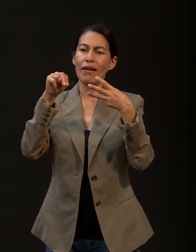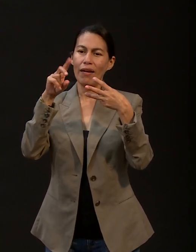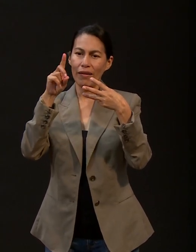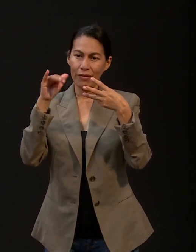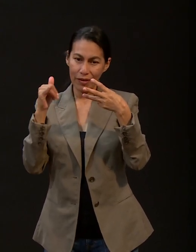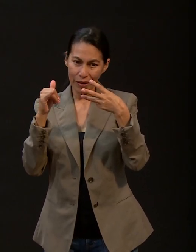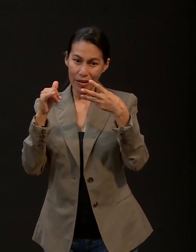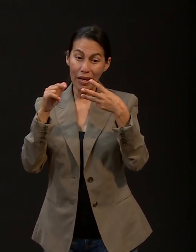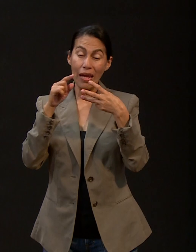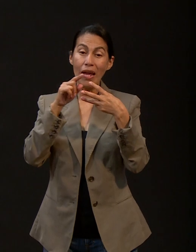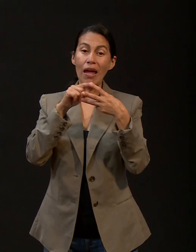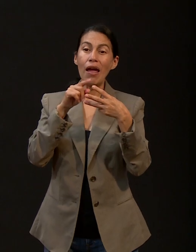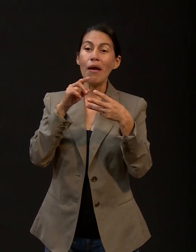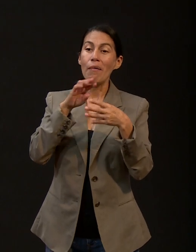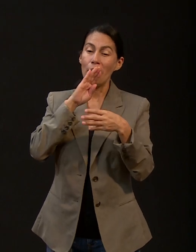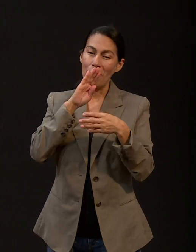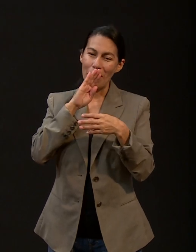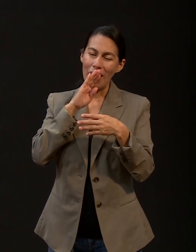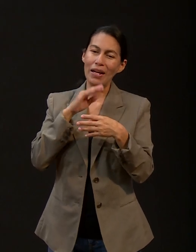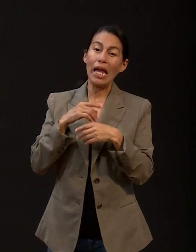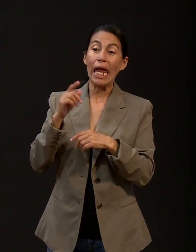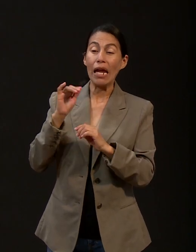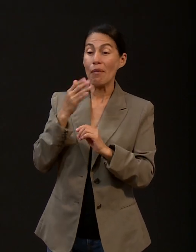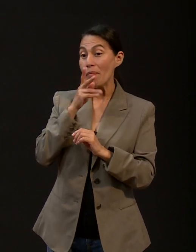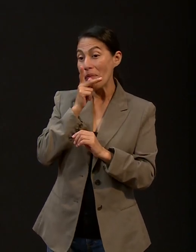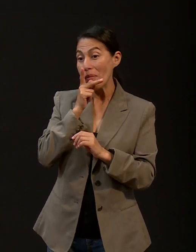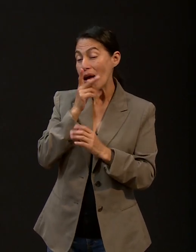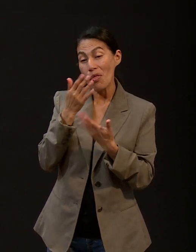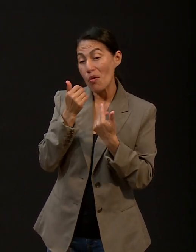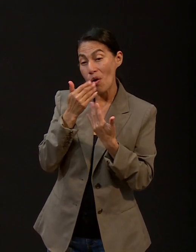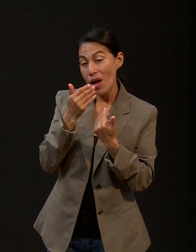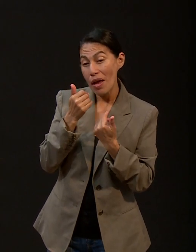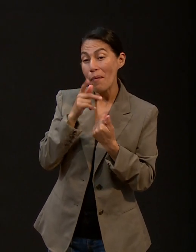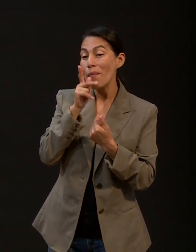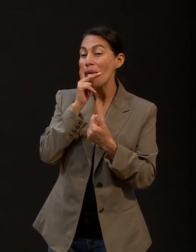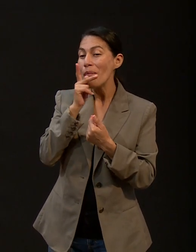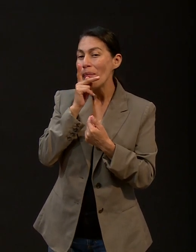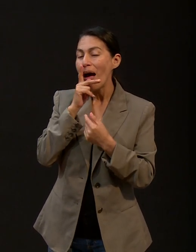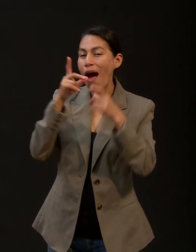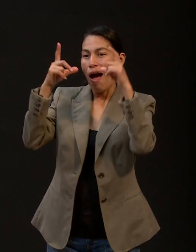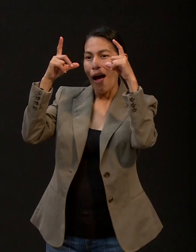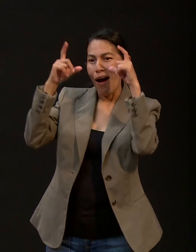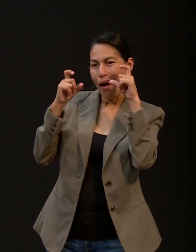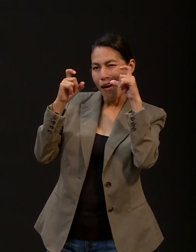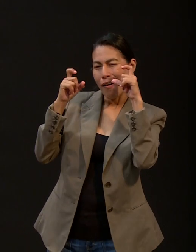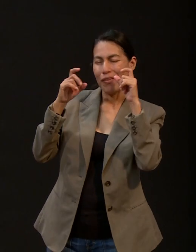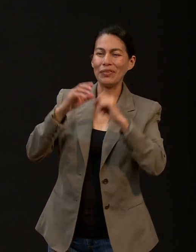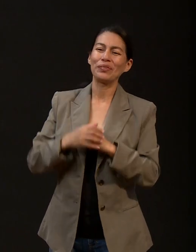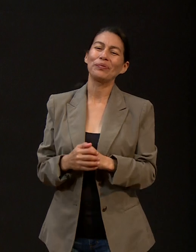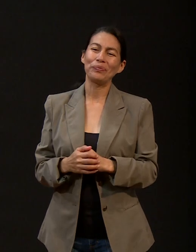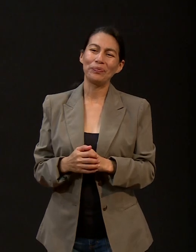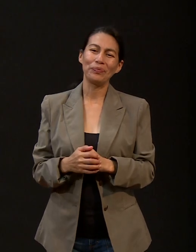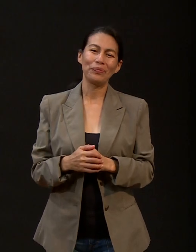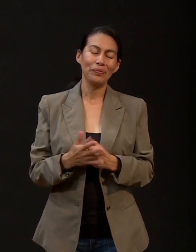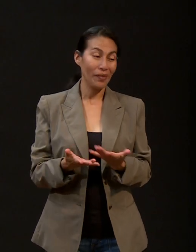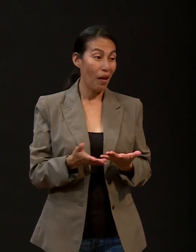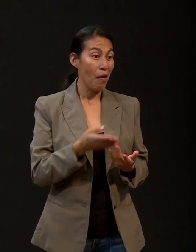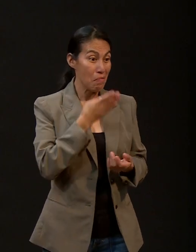Y bueno, vamos a ver la última que tenemos allí, ya más grandecita, inclusive con tu hermano, uno de tus, el más